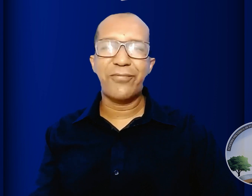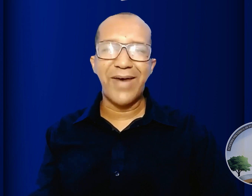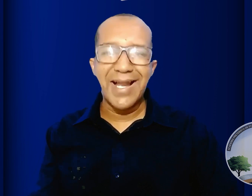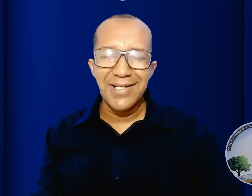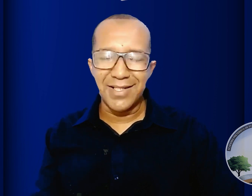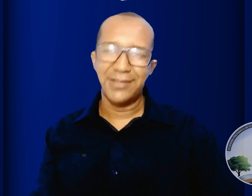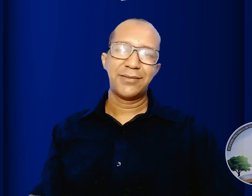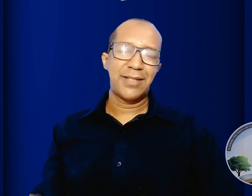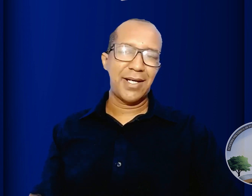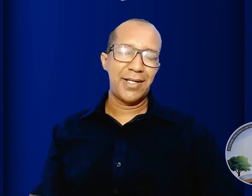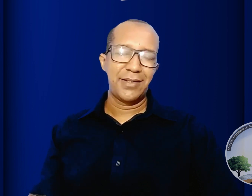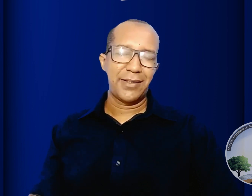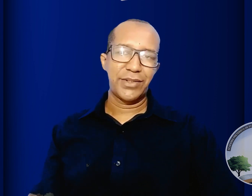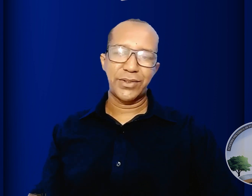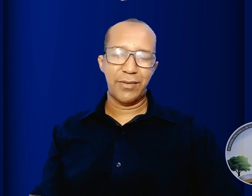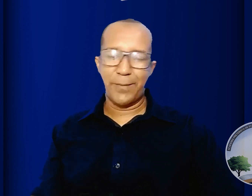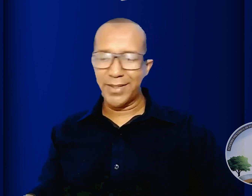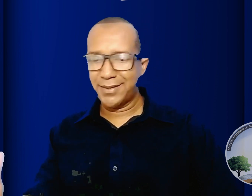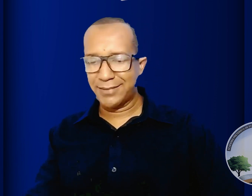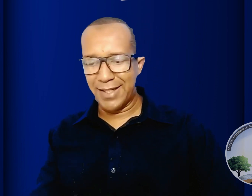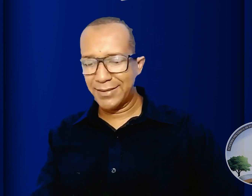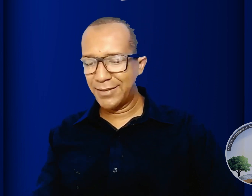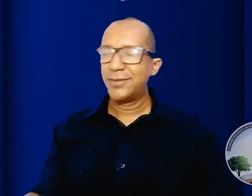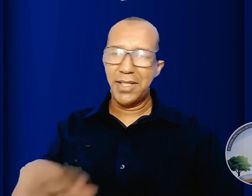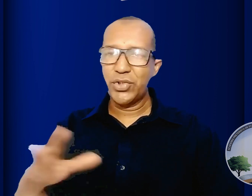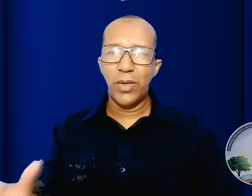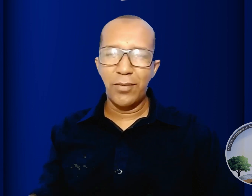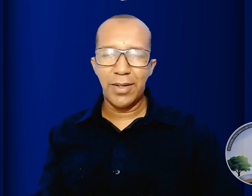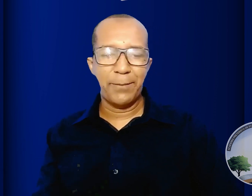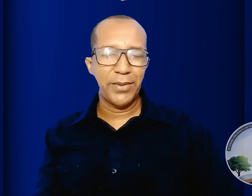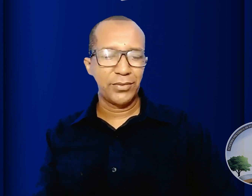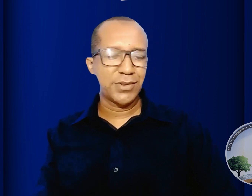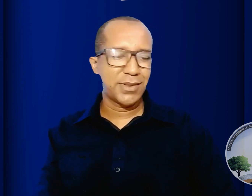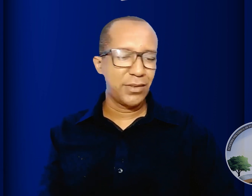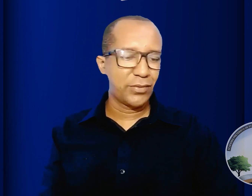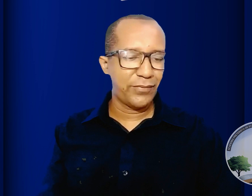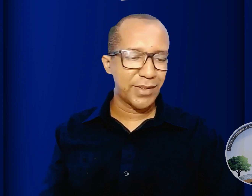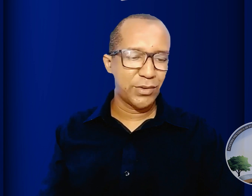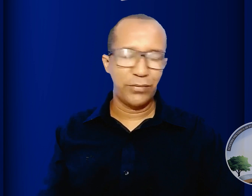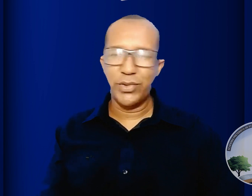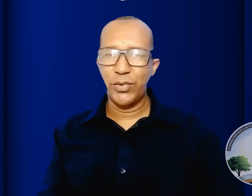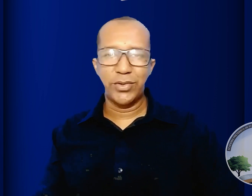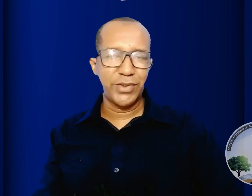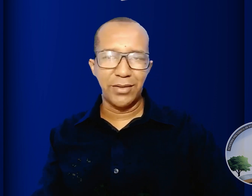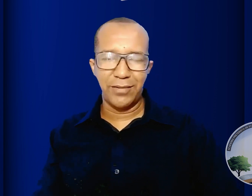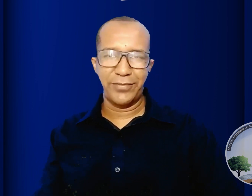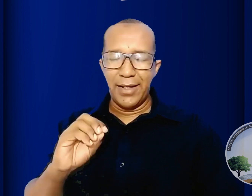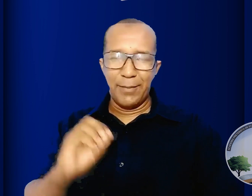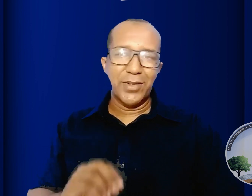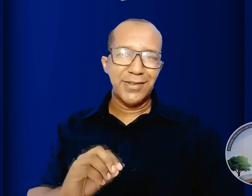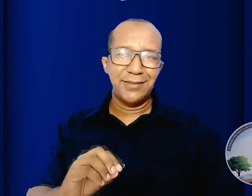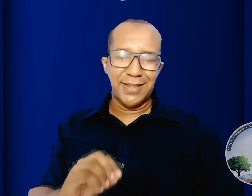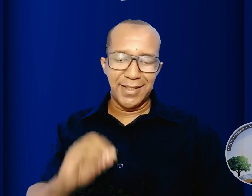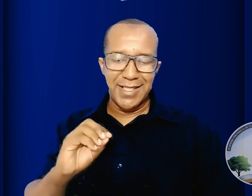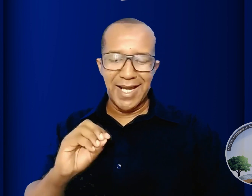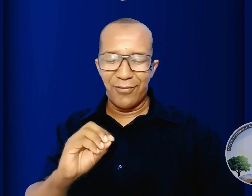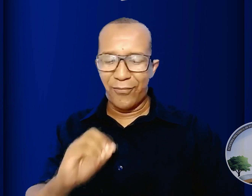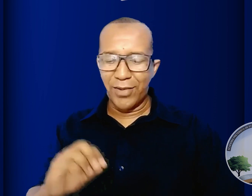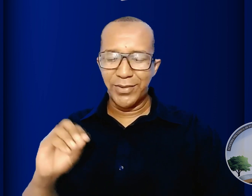falha da questão apresentada em João capítulo 5 no versículo 28 e 29 é bom que se entenda que a foto